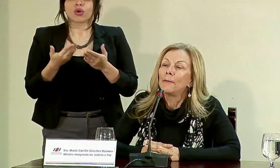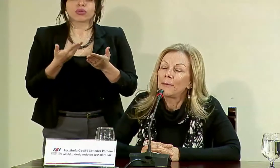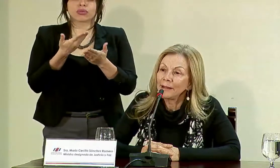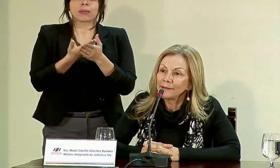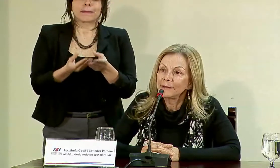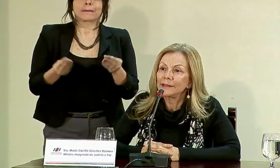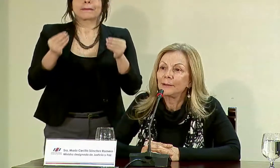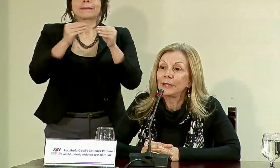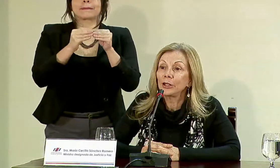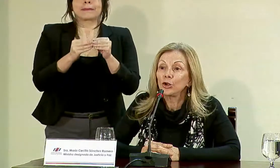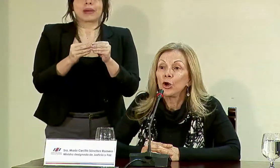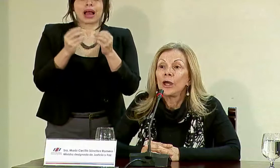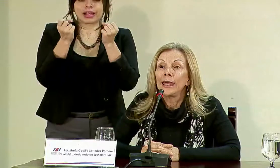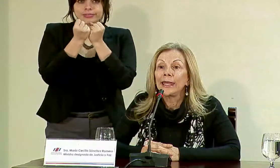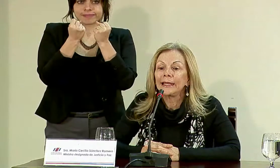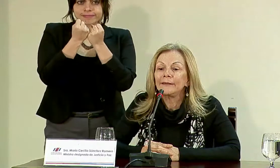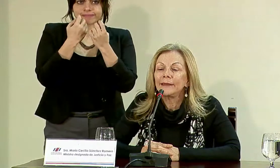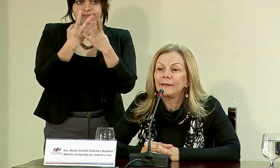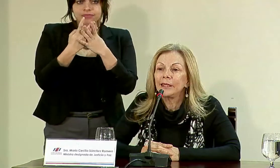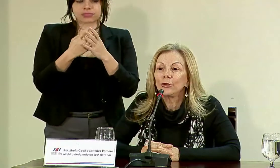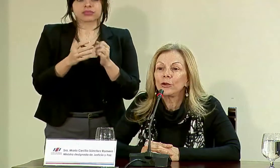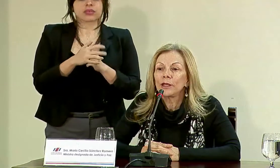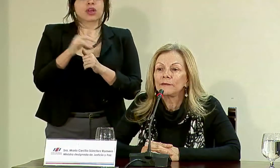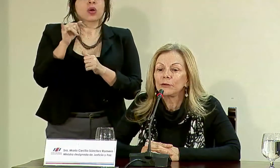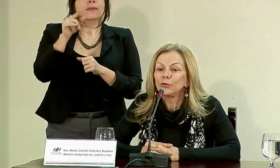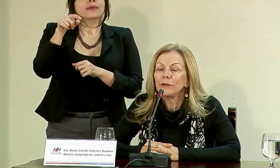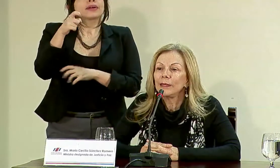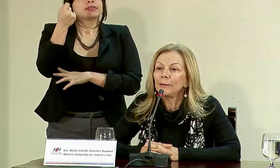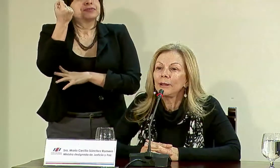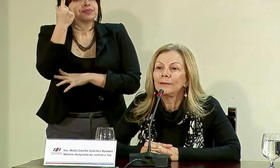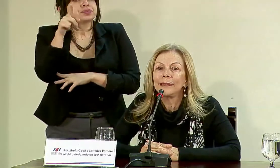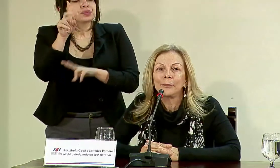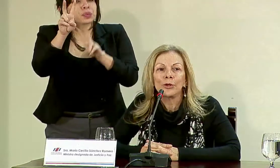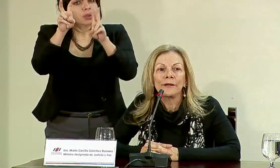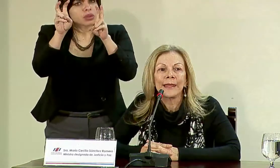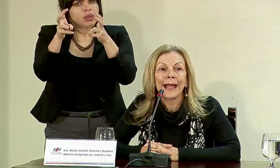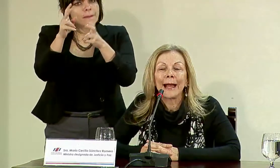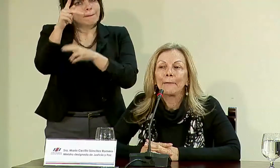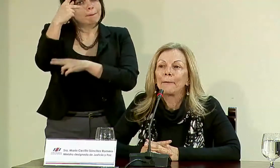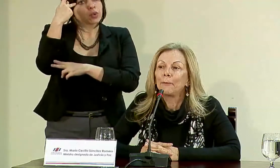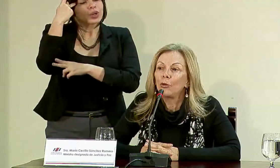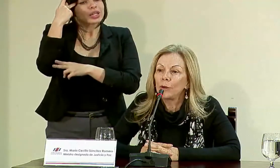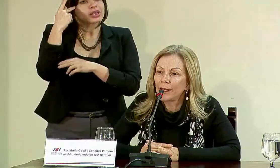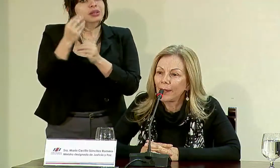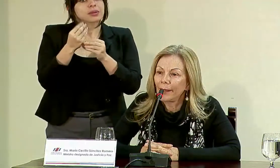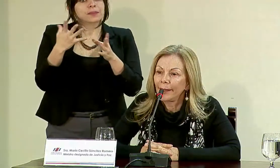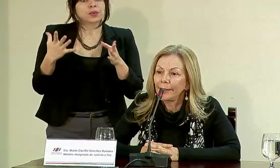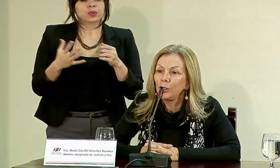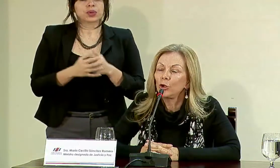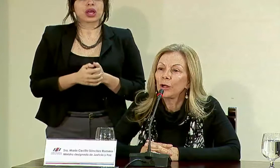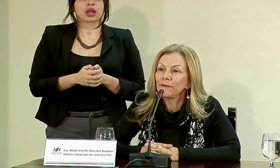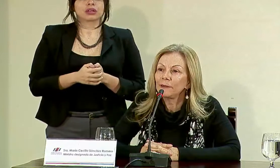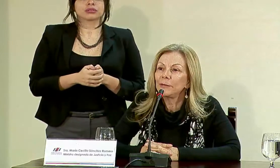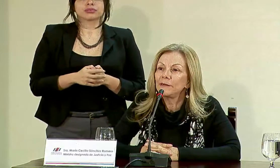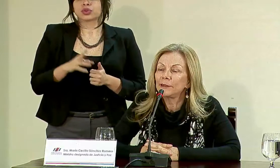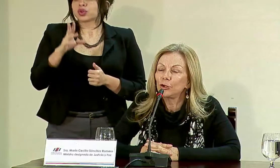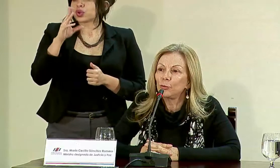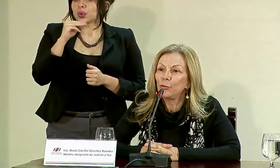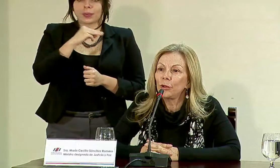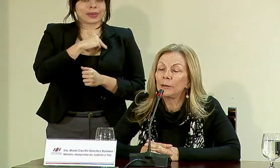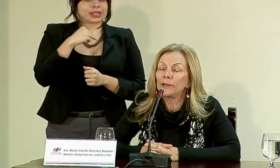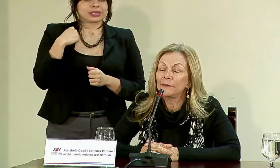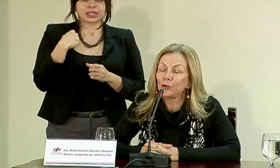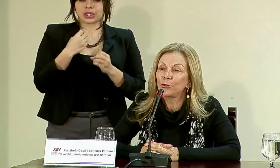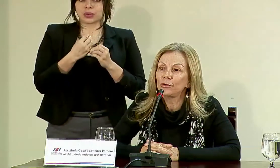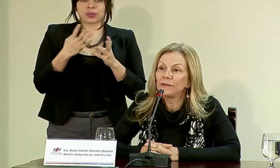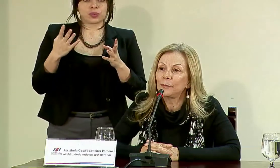más hacinamiento en el entendido de que este es un tema de política pública, no es el Ministerio